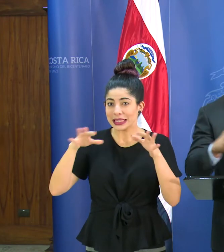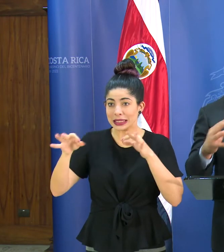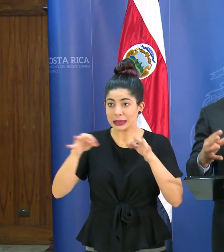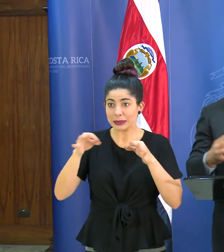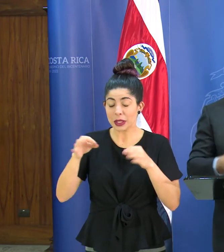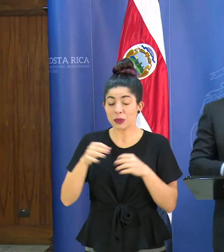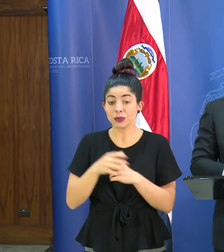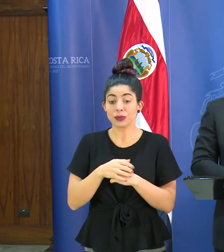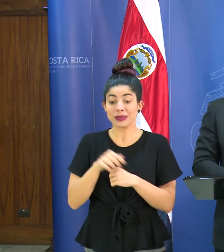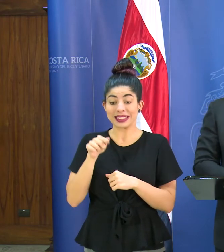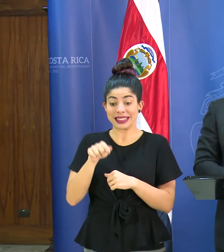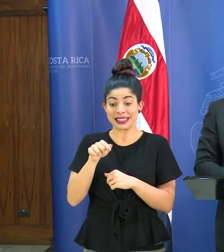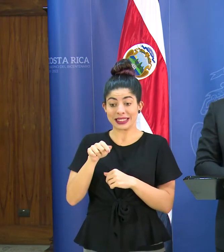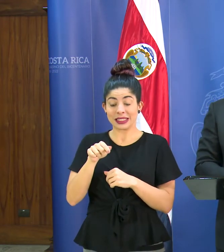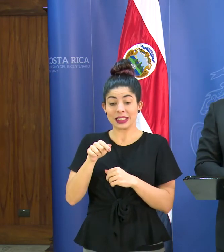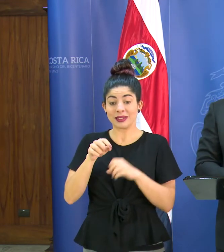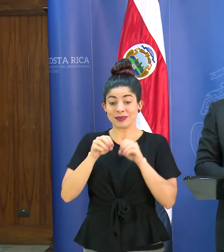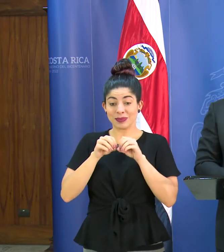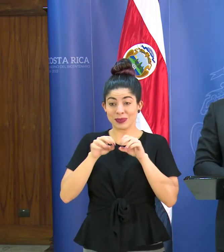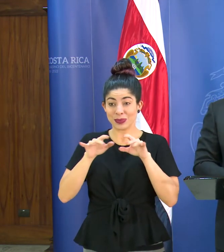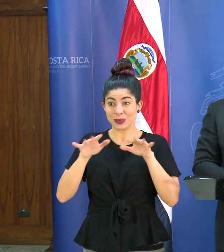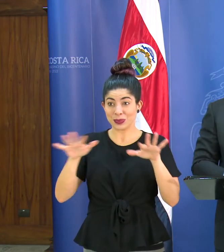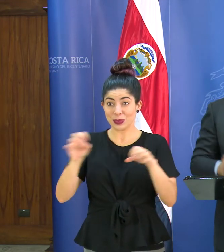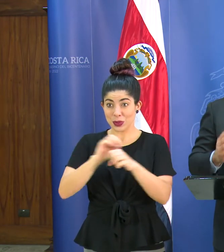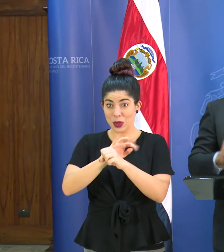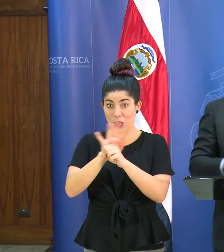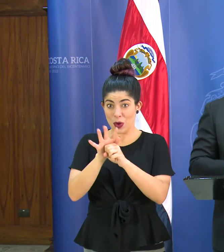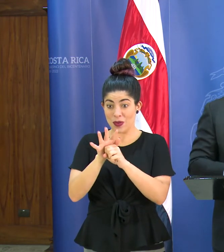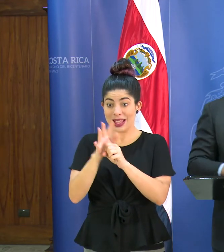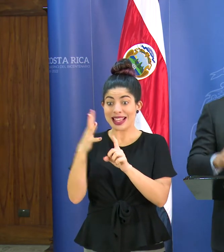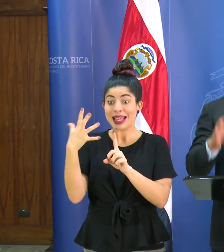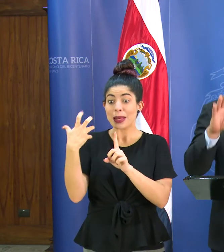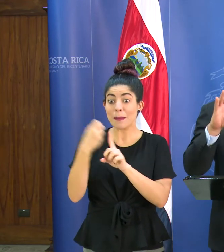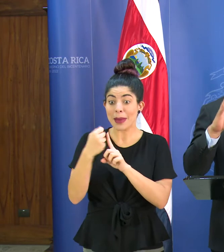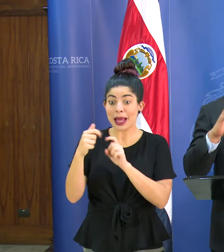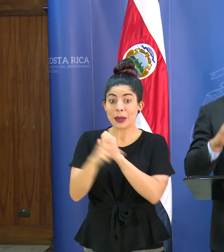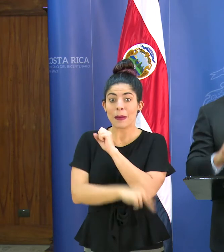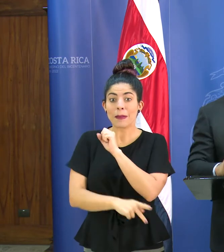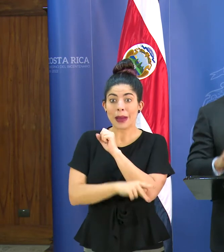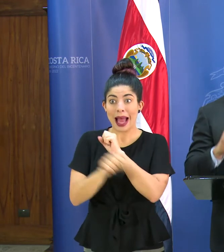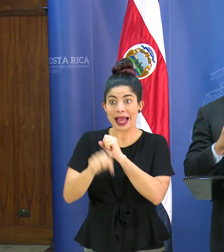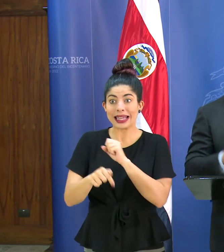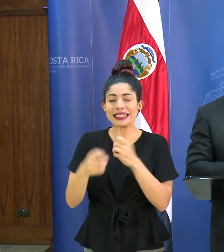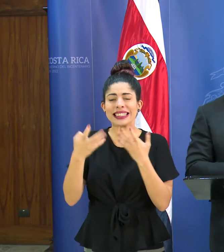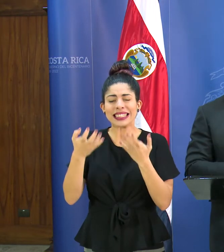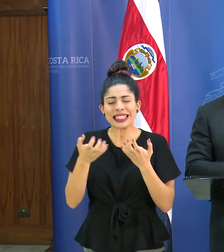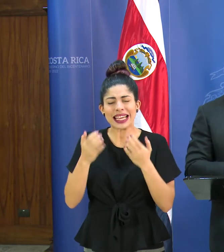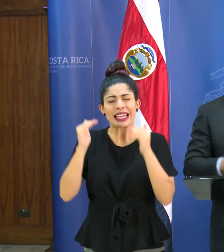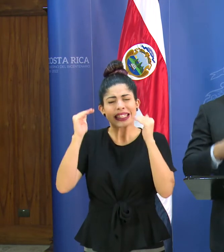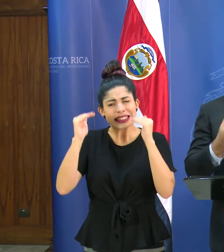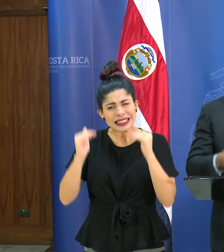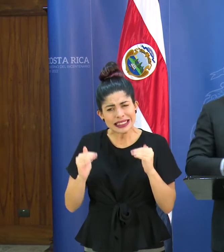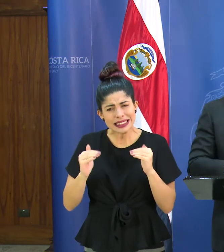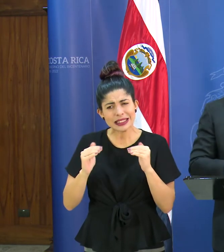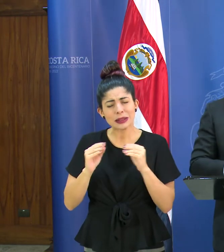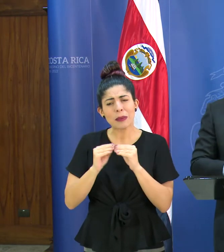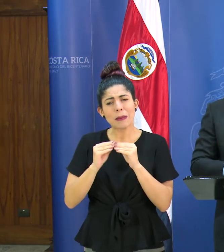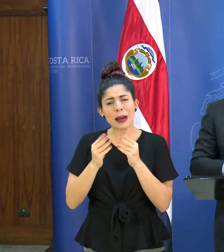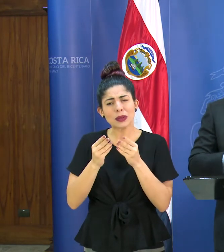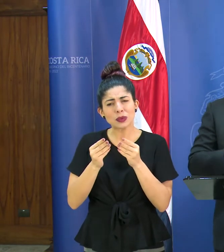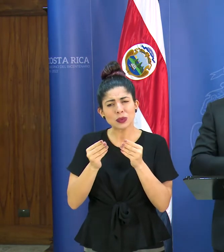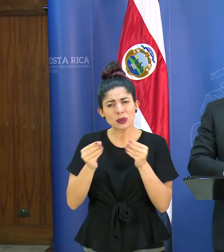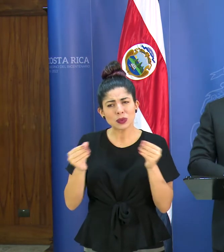impacto que tiene la transmisión del coronavirus en nuestro país sea lo más atenuado posible y por eso es